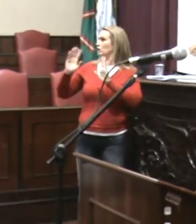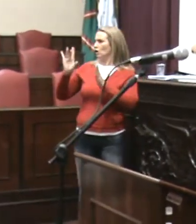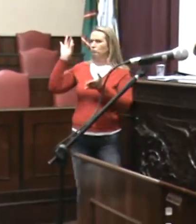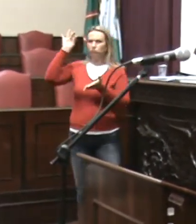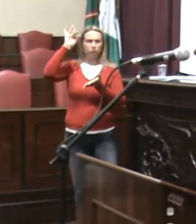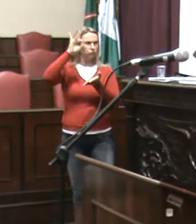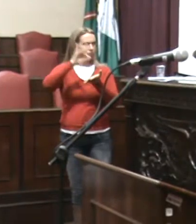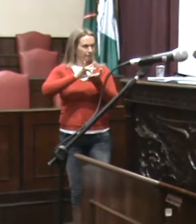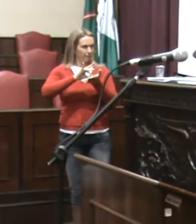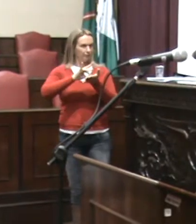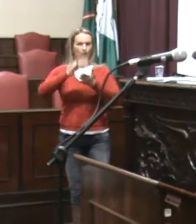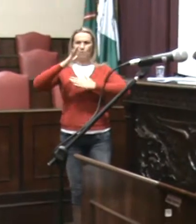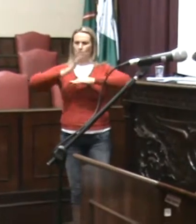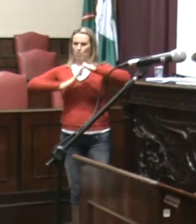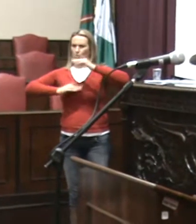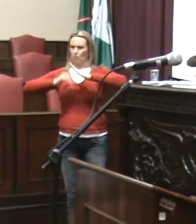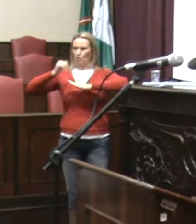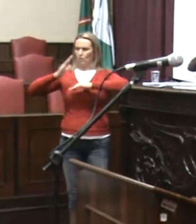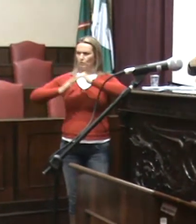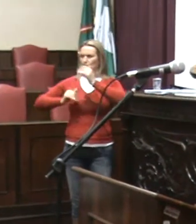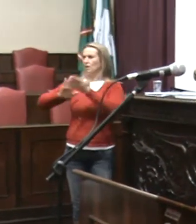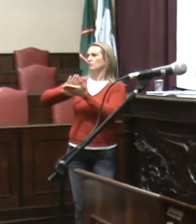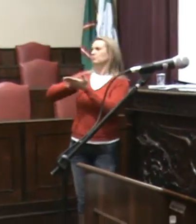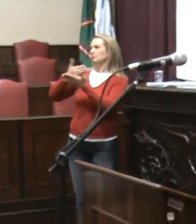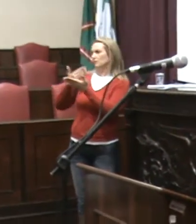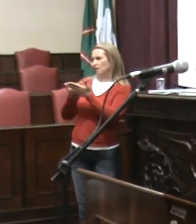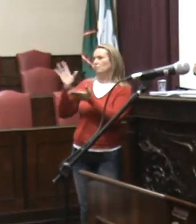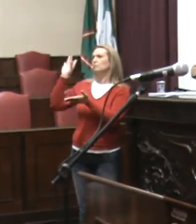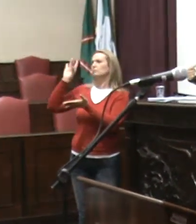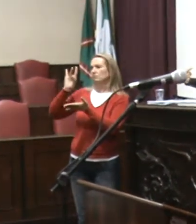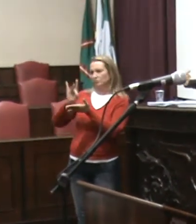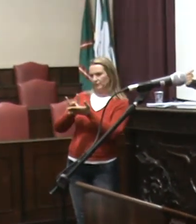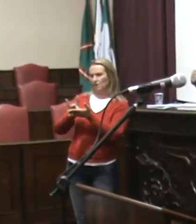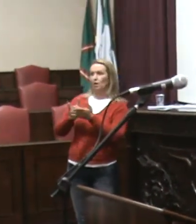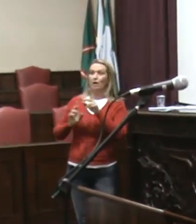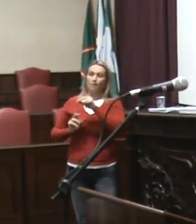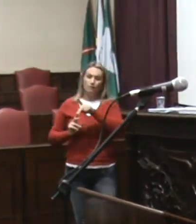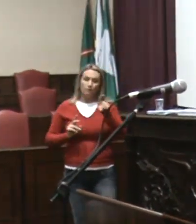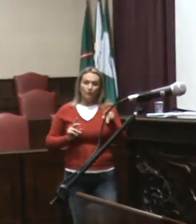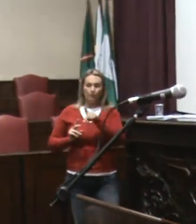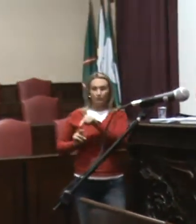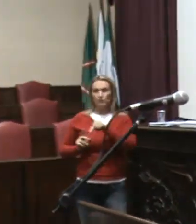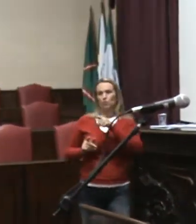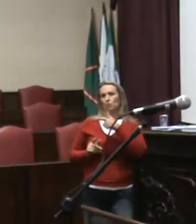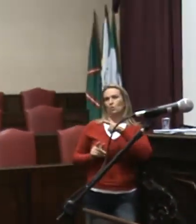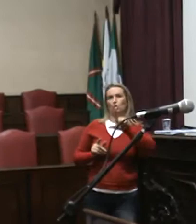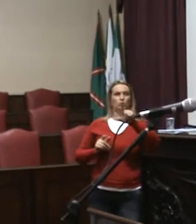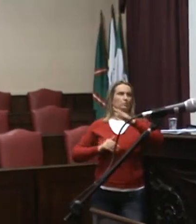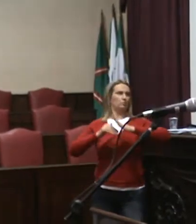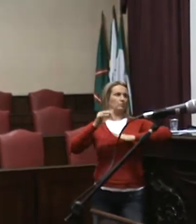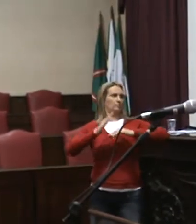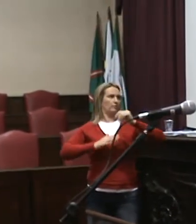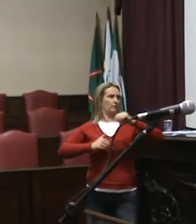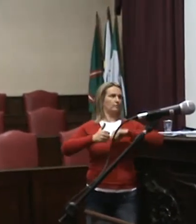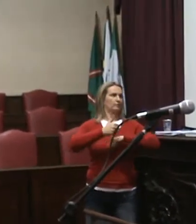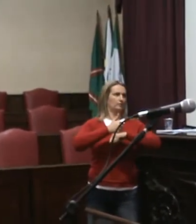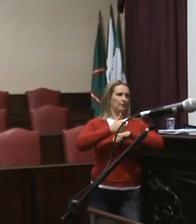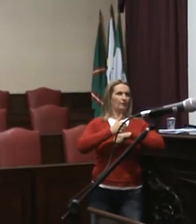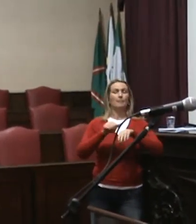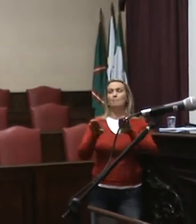o docente é uma outra profissão. E é preocupante a questão da capacitação dos docentes. Primeiro só, o que acontece é isso,